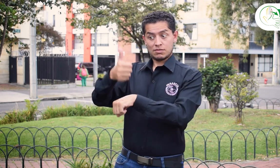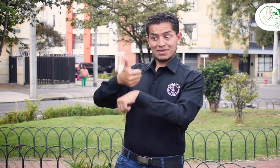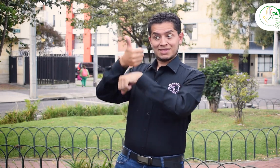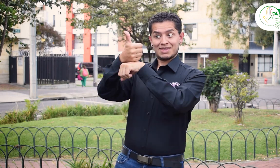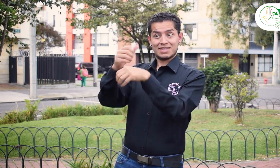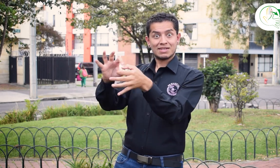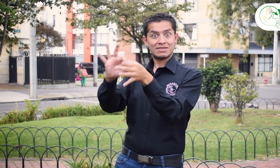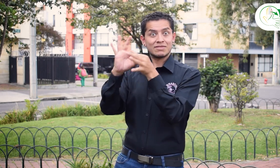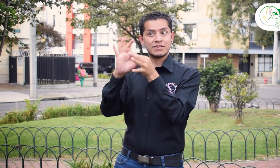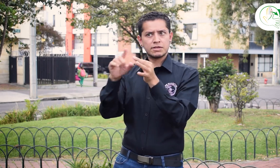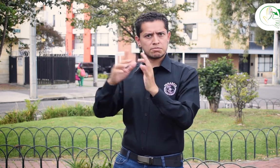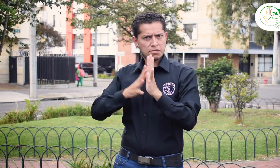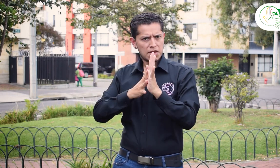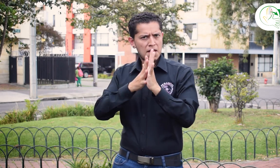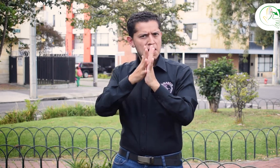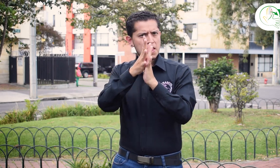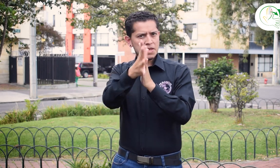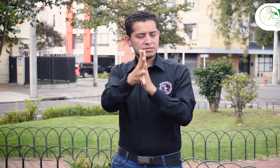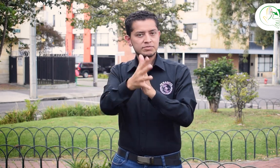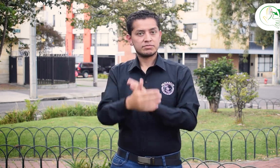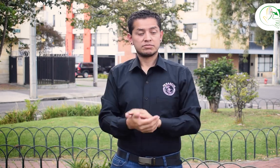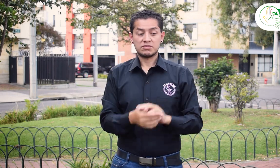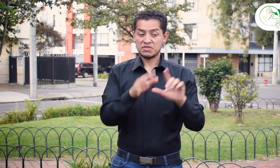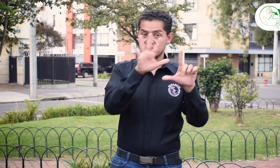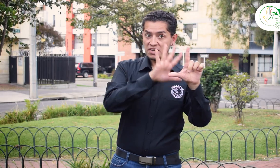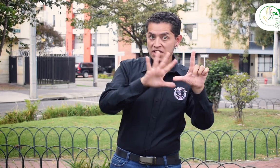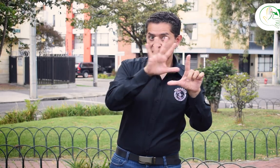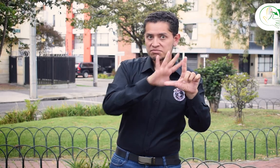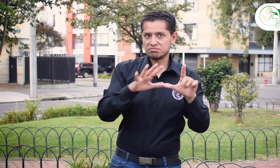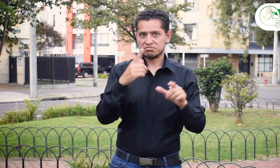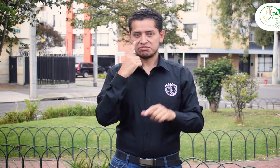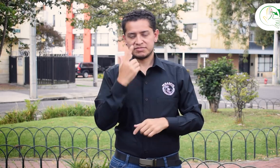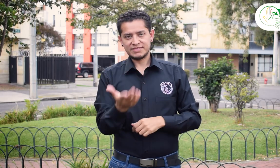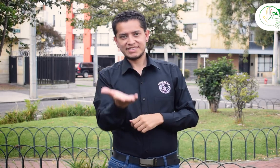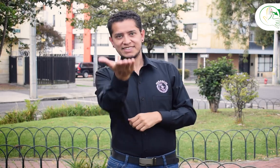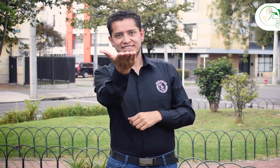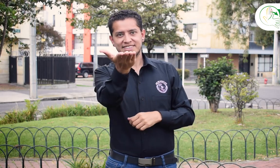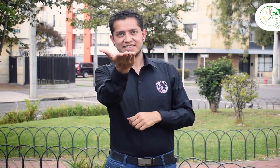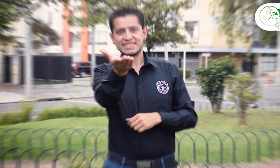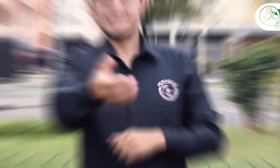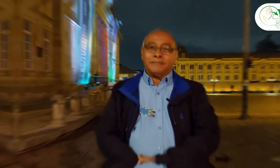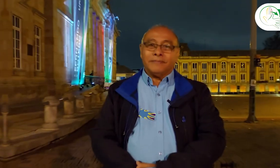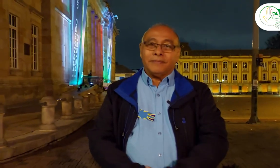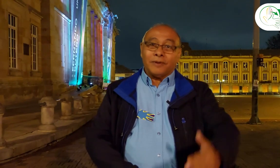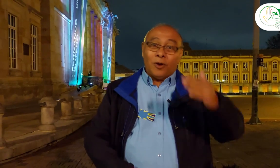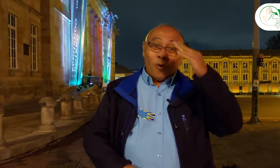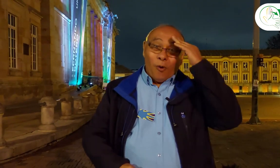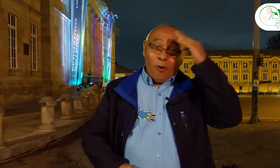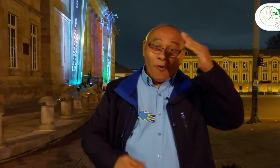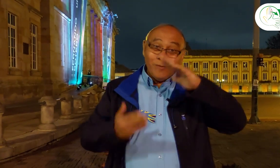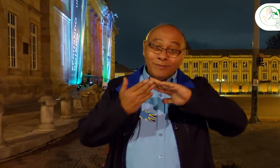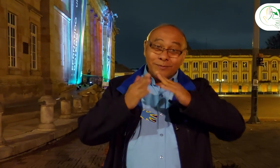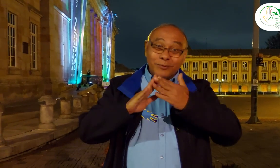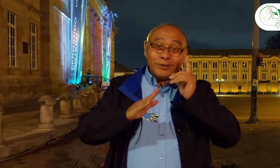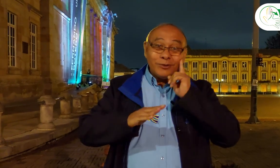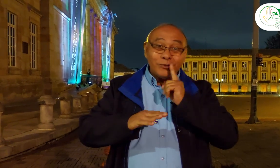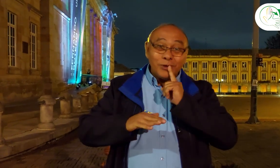El director general de Fenascol tiene algo muy especial que contarles. Miremos el siguiente video. Un saludo para toda la